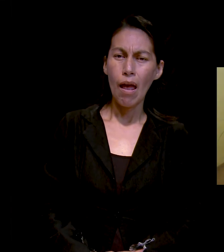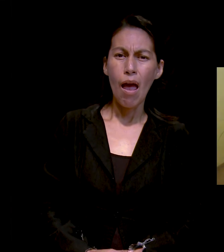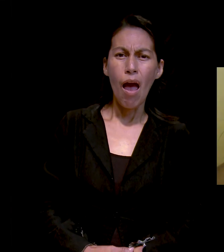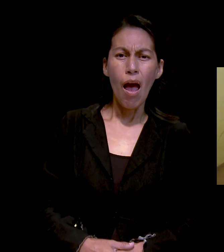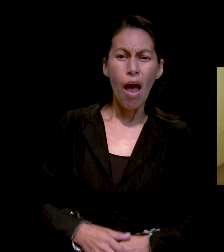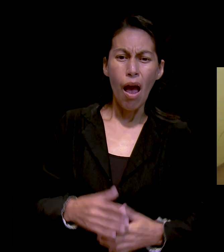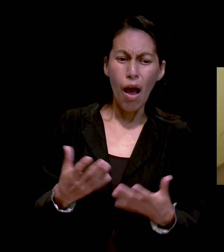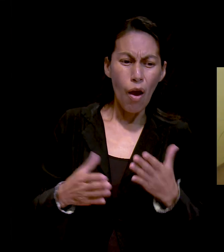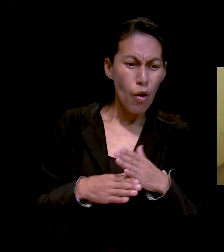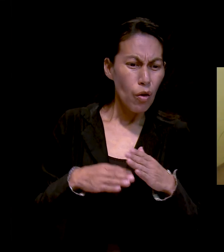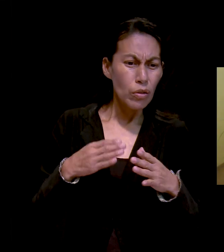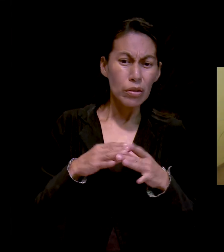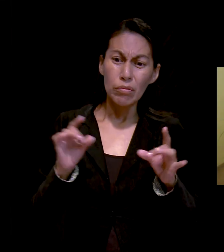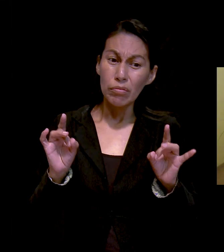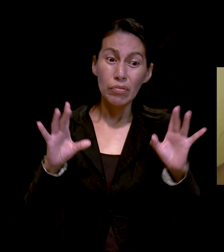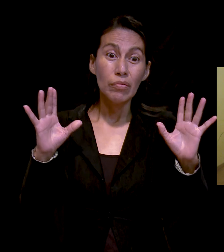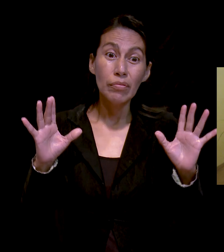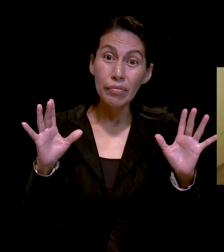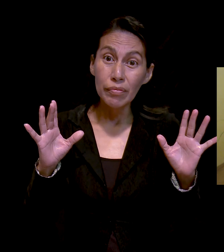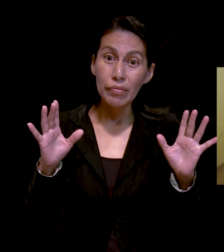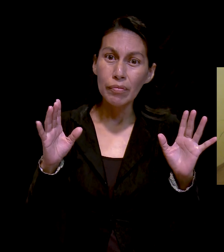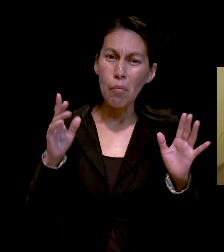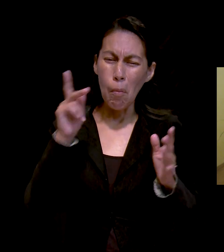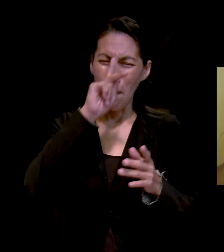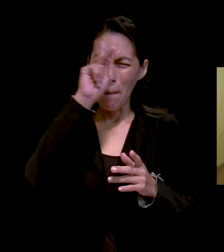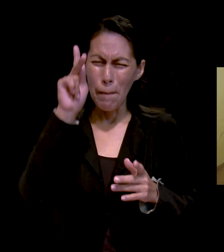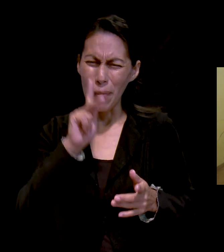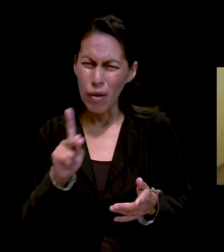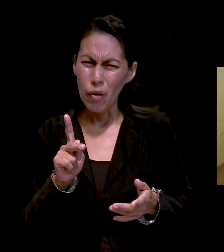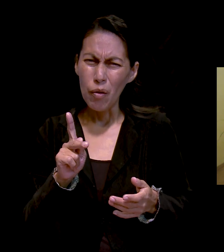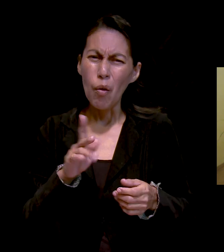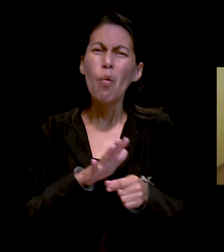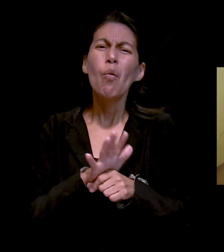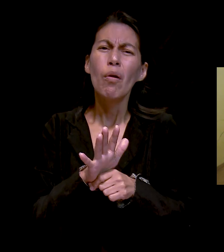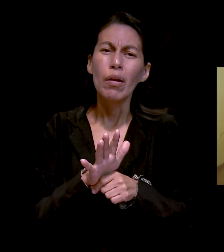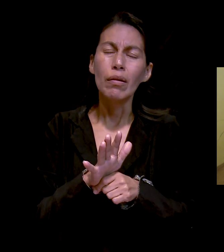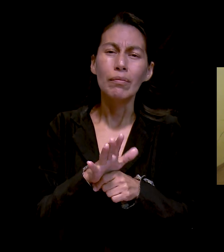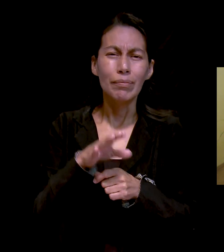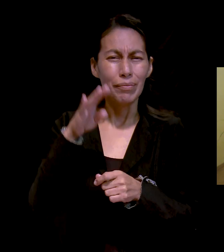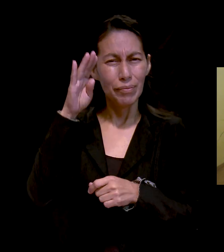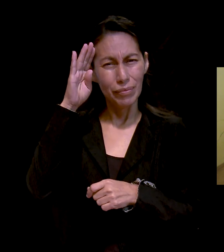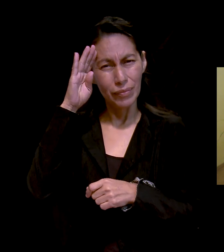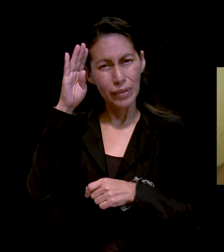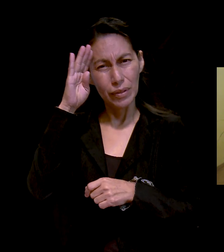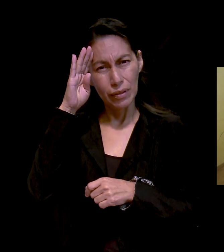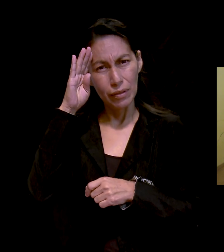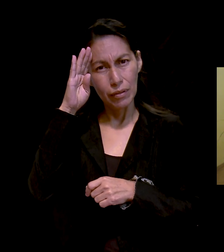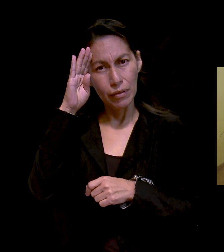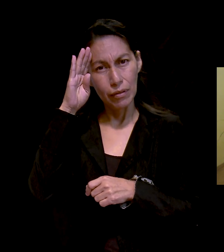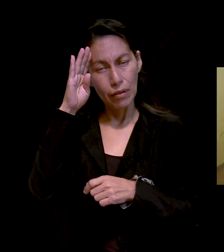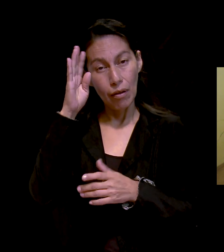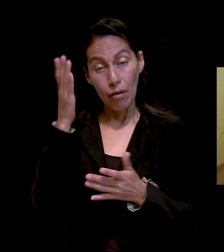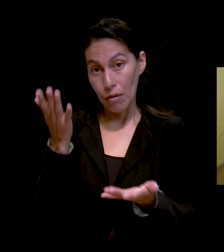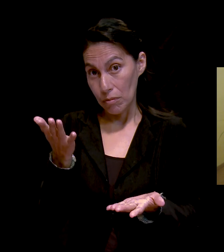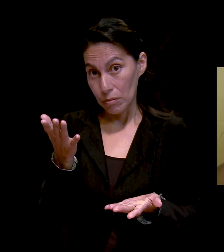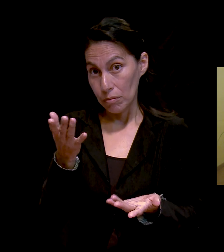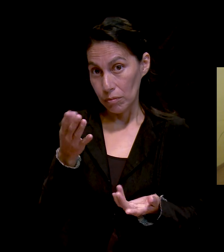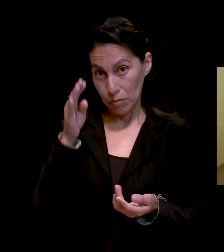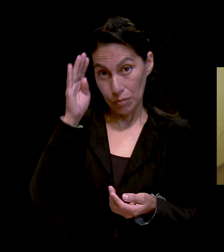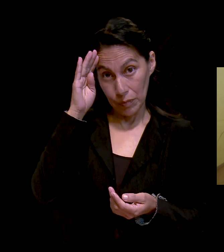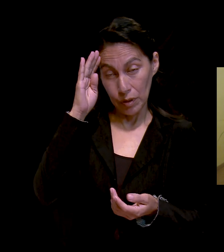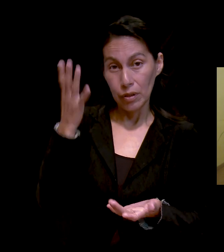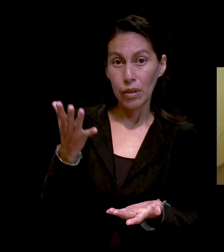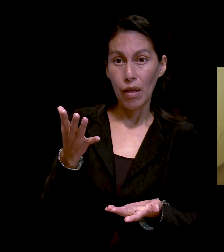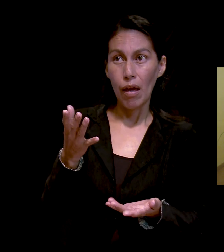¿Qué es lo peor que puede pasarnos? ¿Te has puesto a pensar en eso? Piensa por un momento.